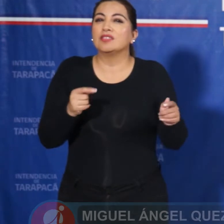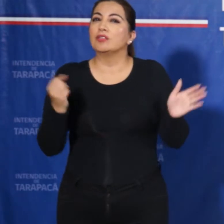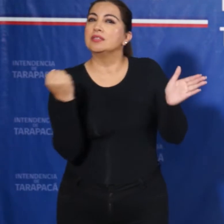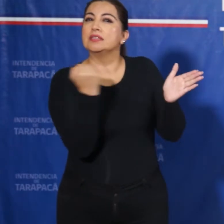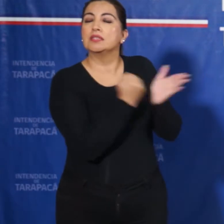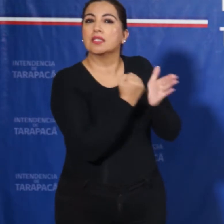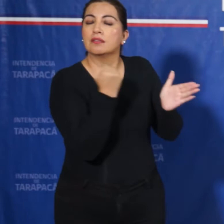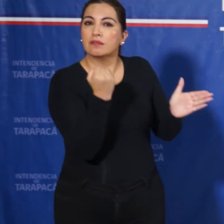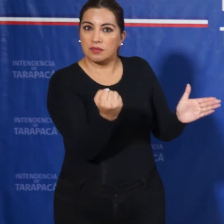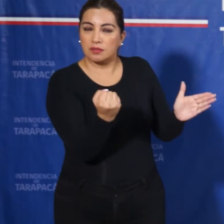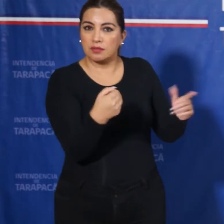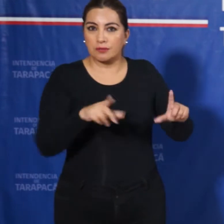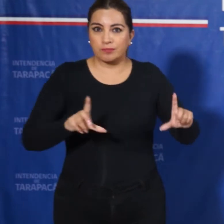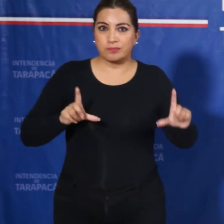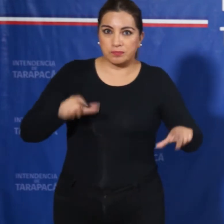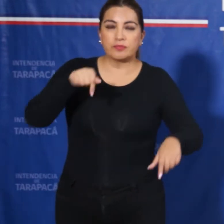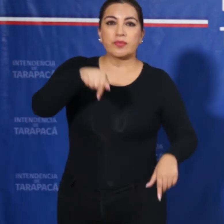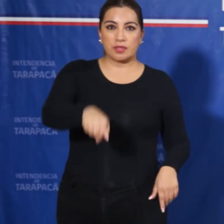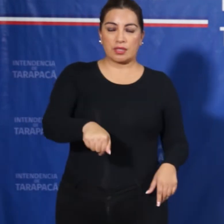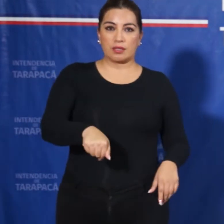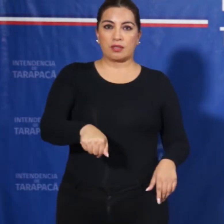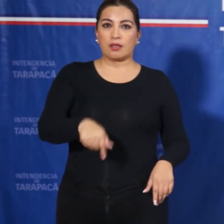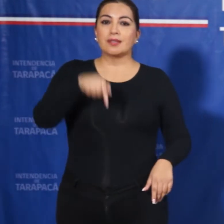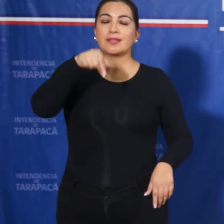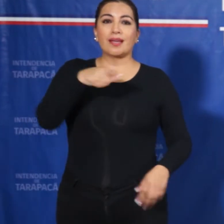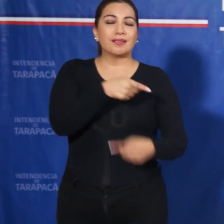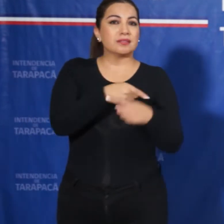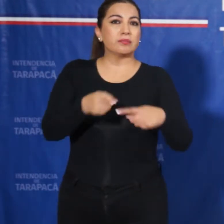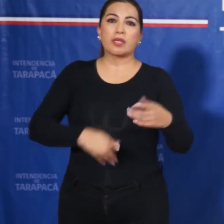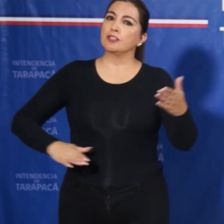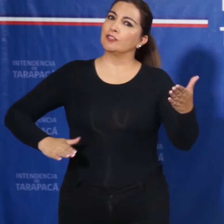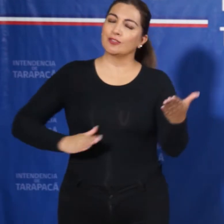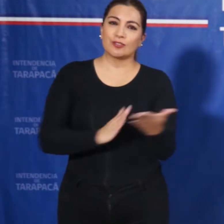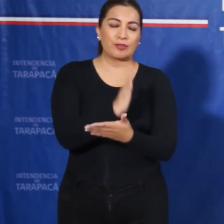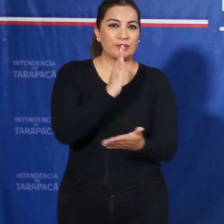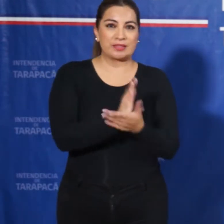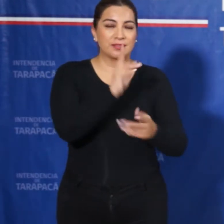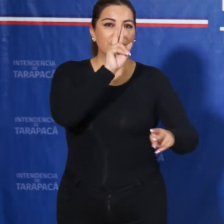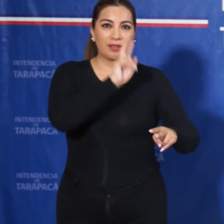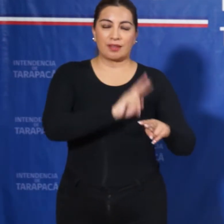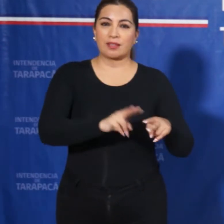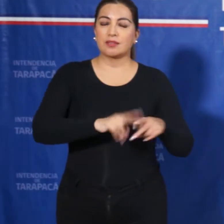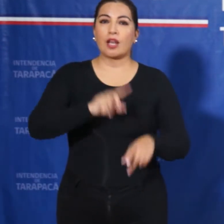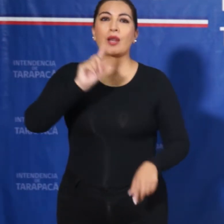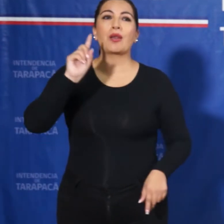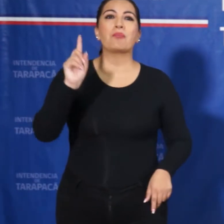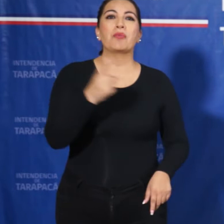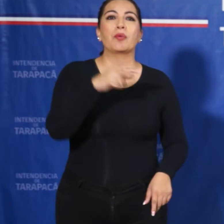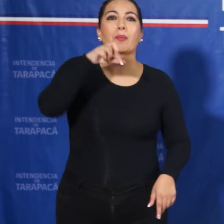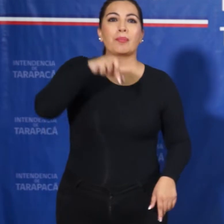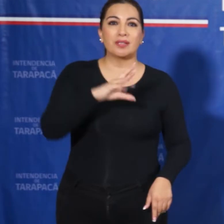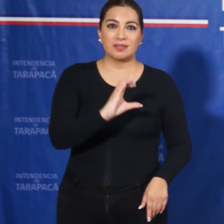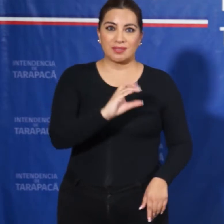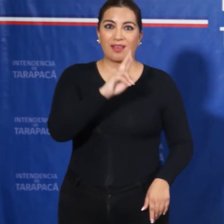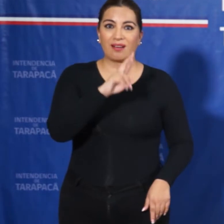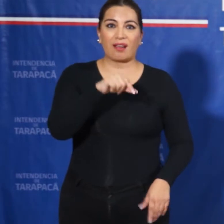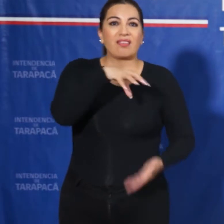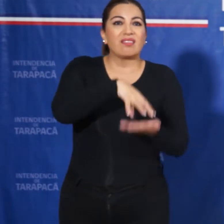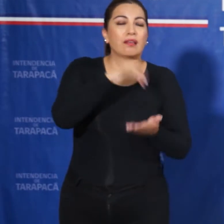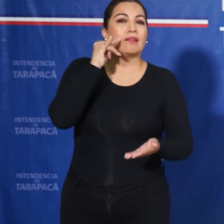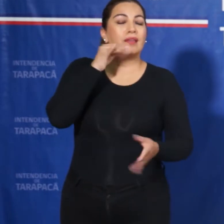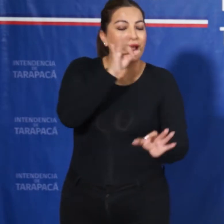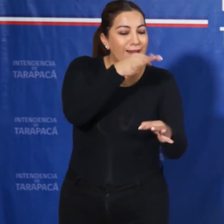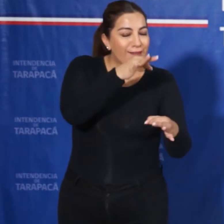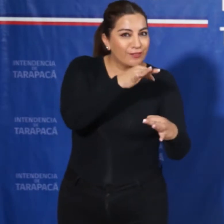de certificación que se tiene que hacer. Y por lo tanto, ya esta semana estaríamos en condiciones de hacer los primeros PCR en nuestra región a través del